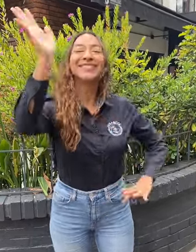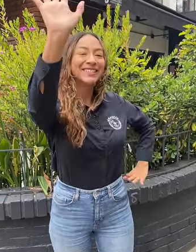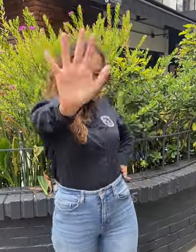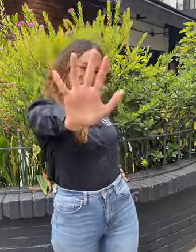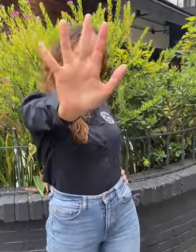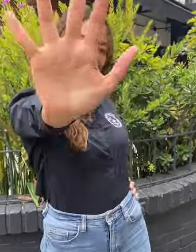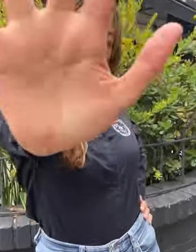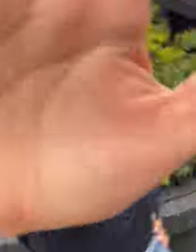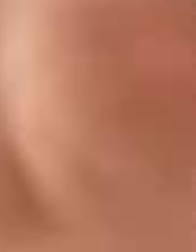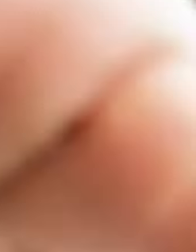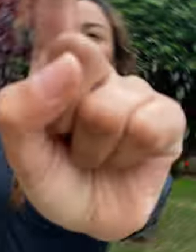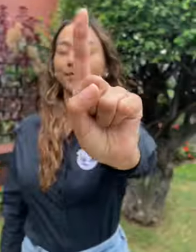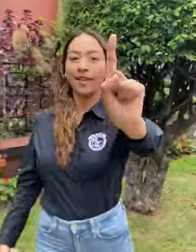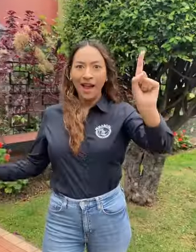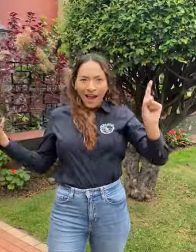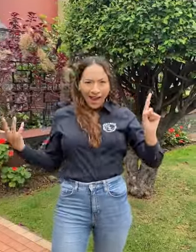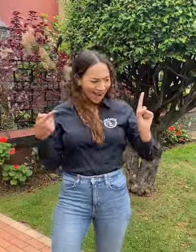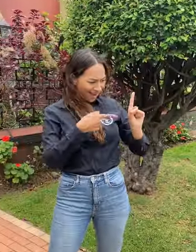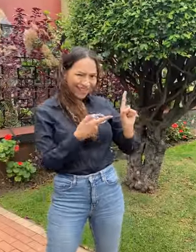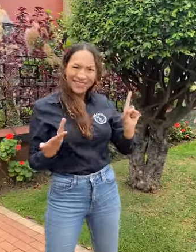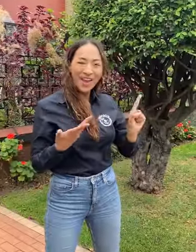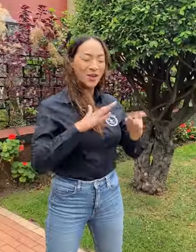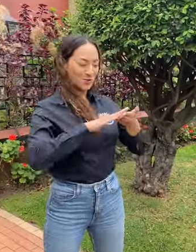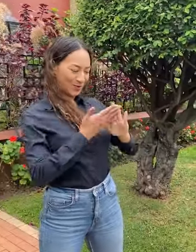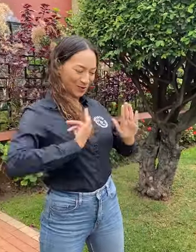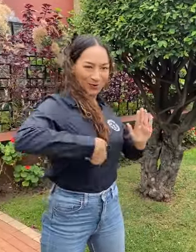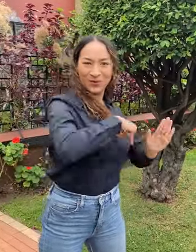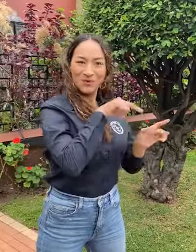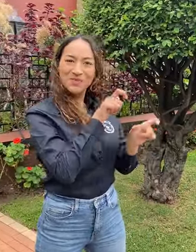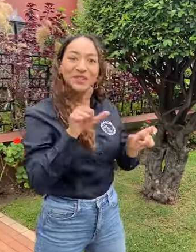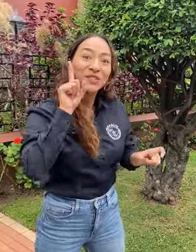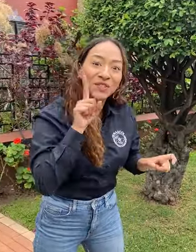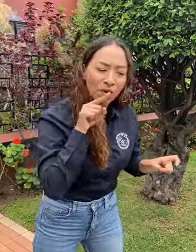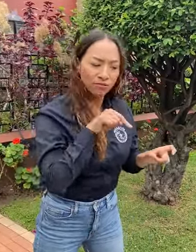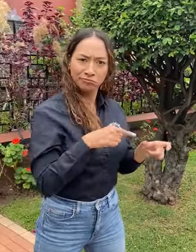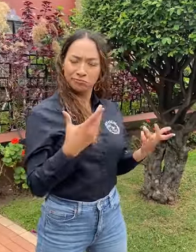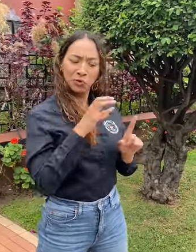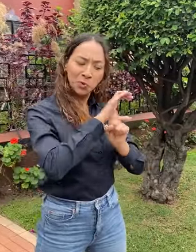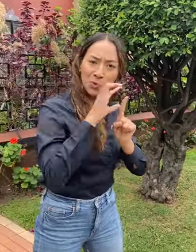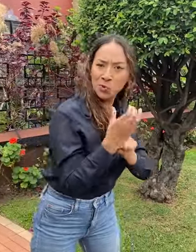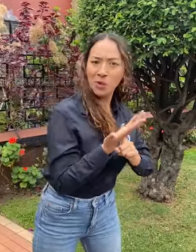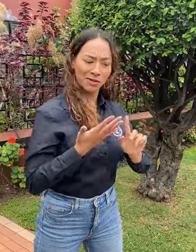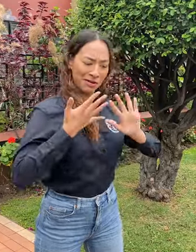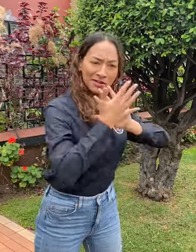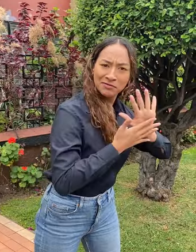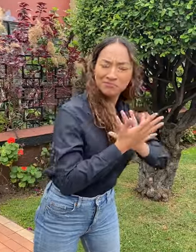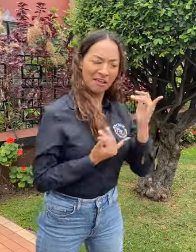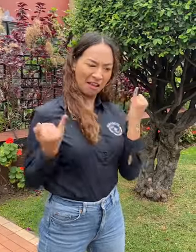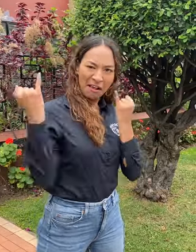damos cinco recomendaciones. 1. ¿Quieres informar sobre nosotros, la comunidad sorda, nuestros derechos, nuestra